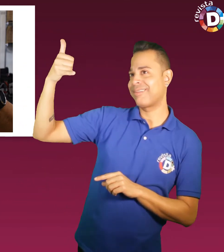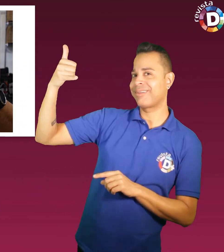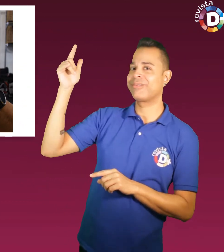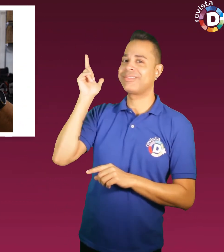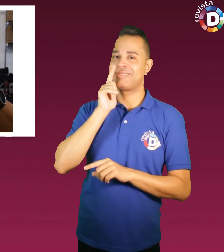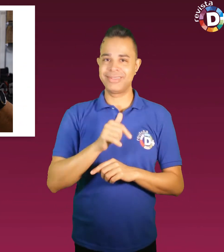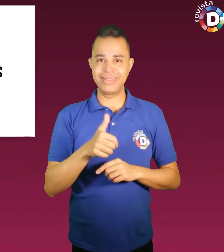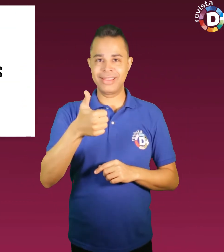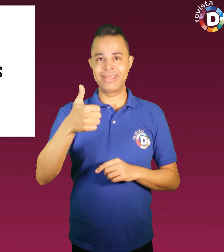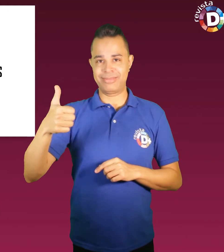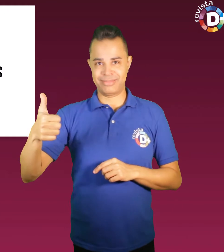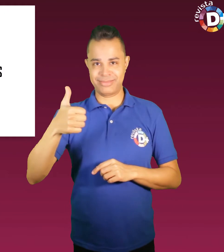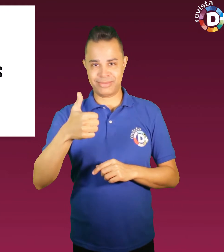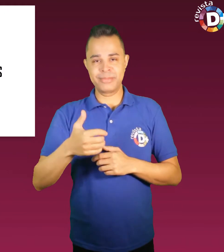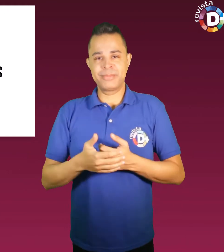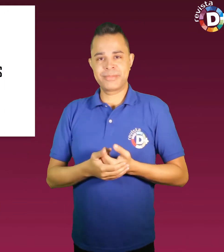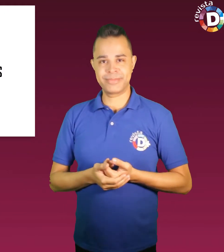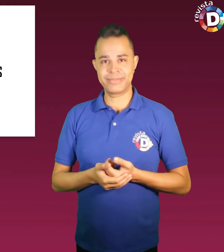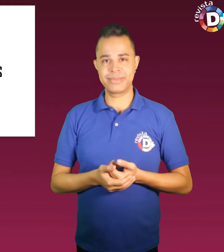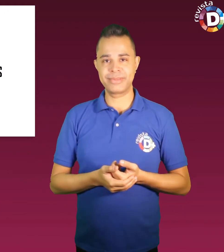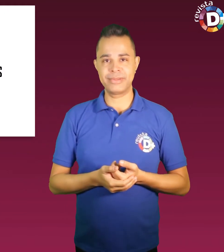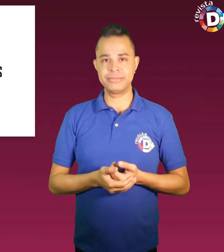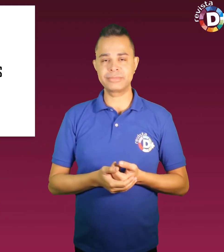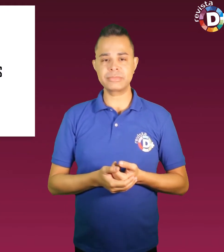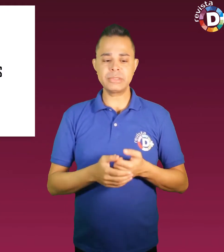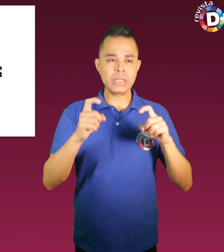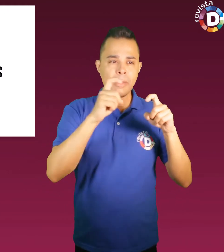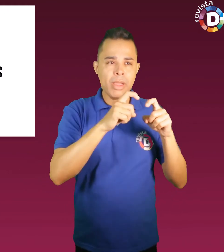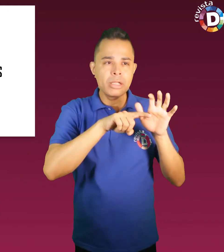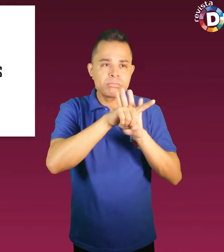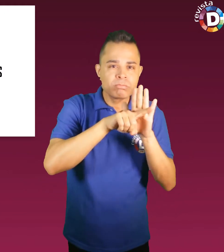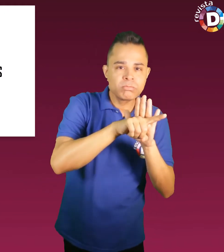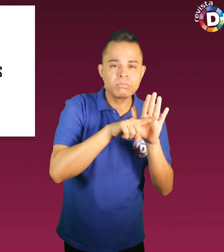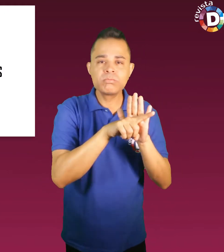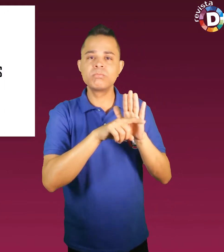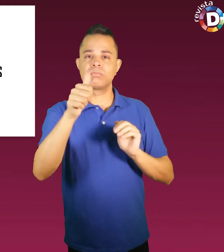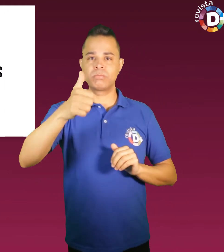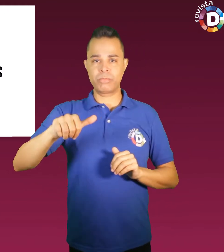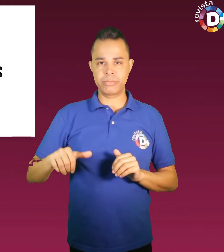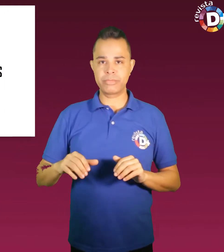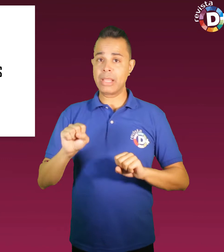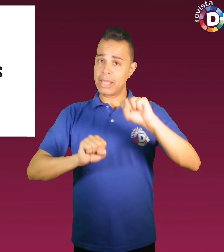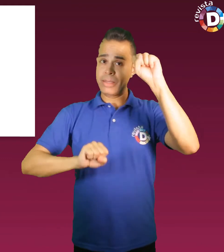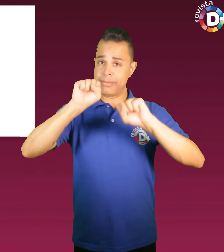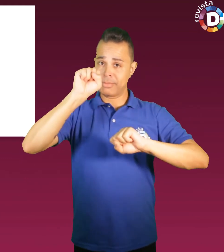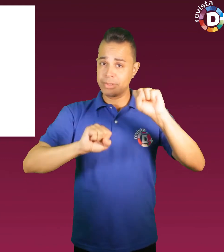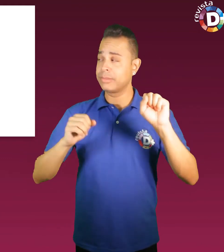Décima primeira, avaliações médicas. A ComforPES está